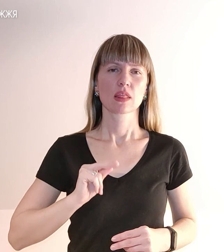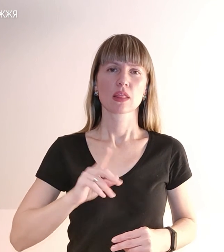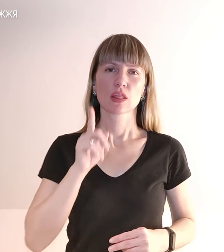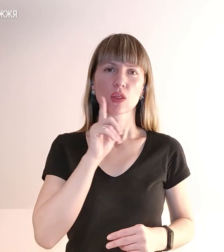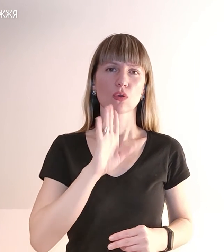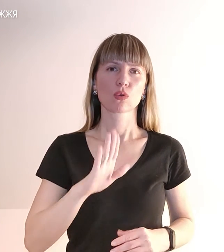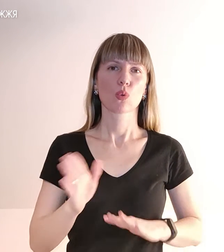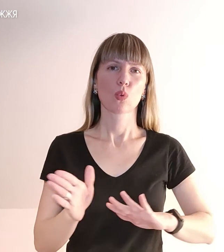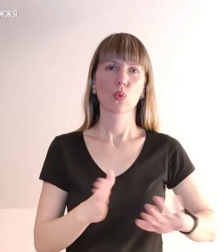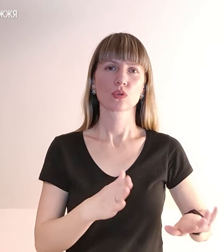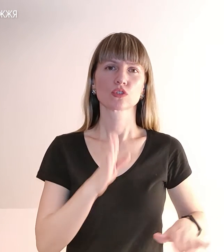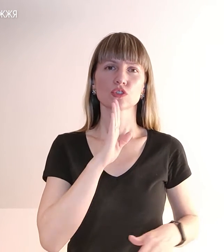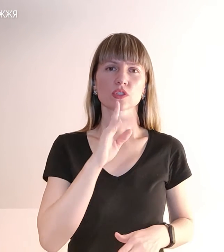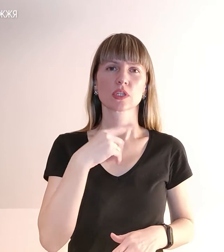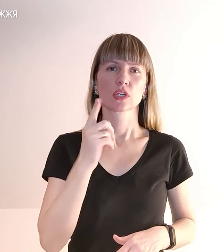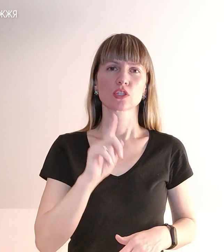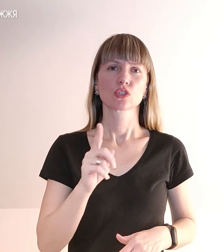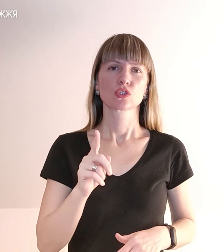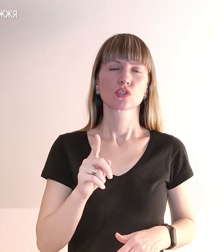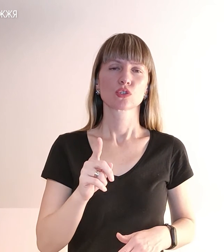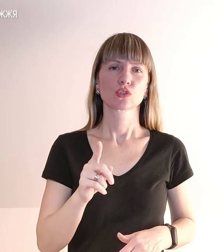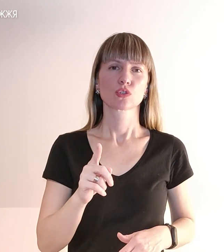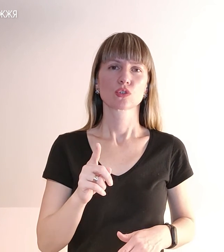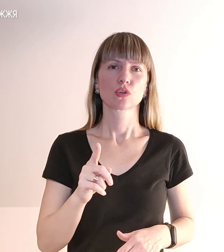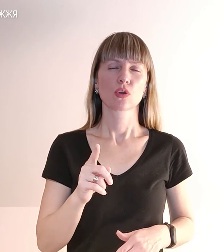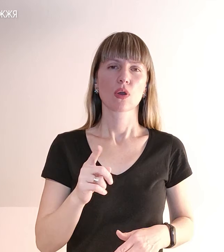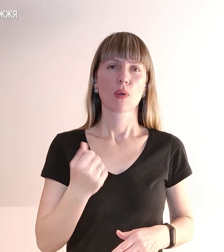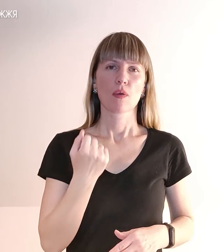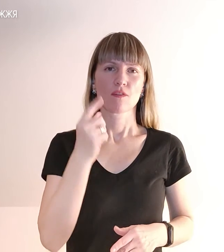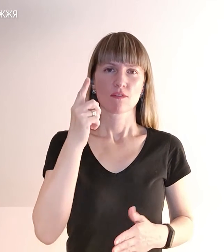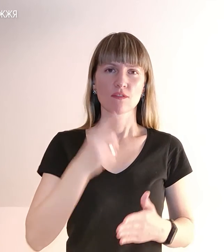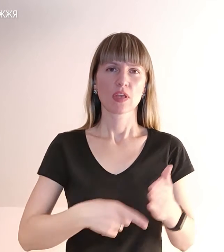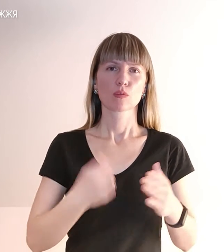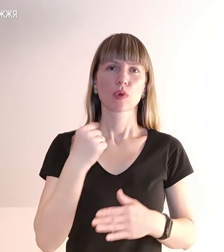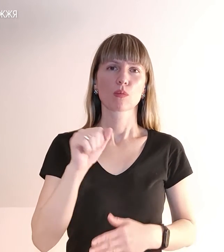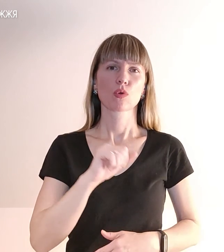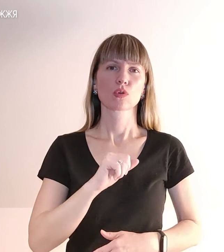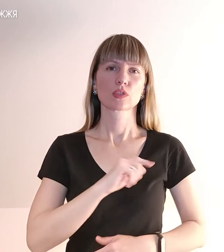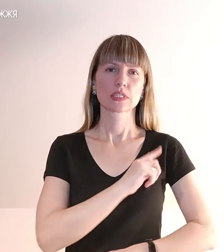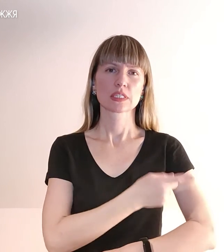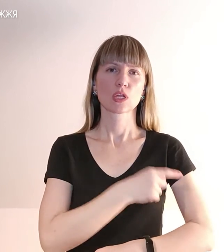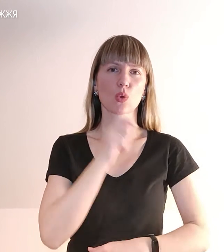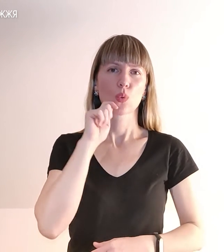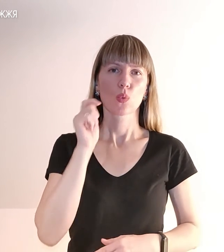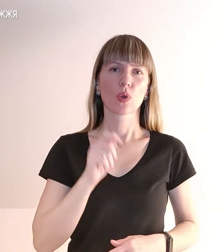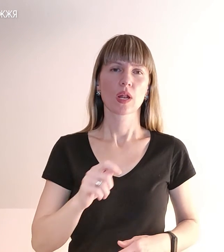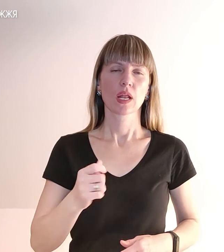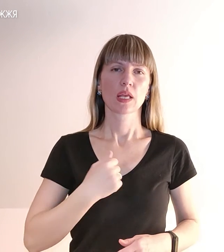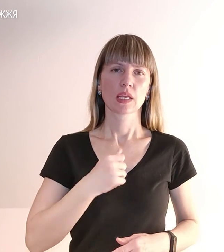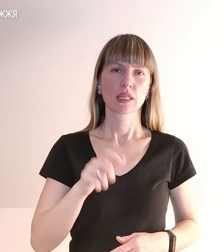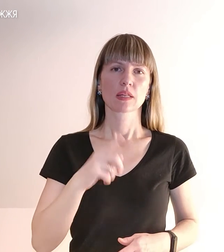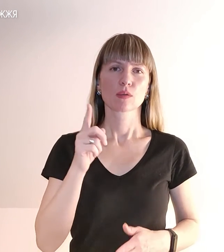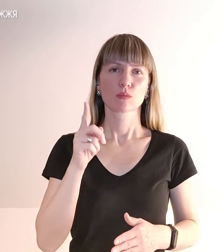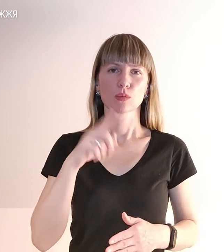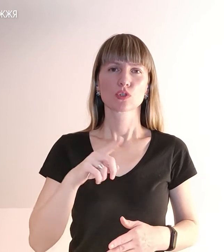воно. Жінка каже, що вірить в перемогу збройних, сил України, а поки із задоволенням робить, що вміє і радіє, що може бути